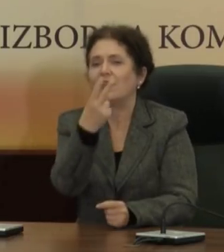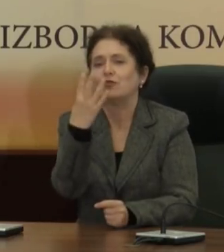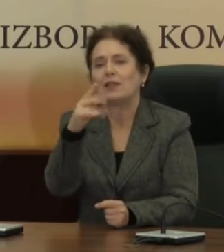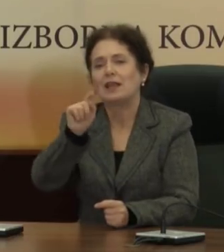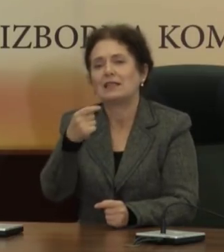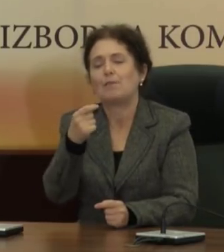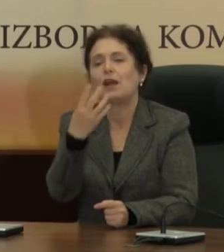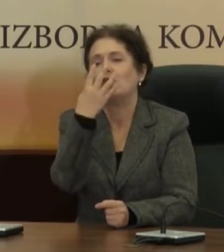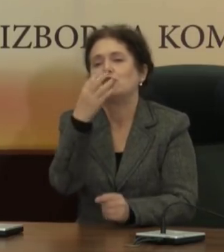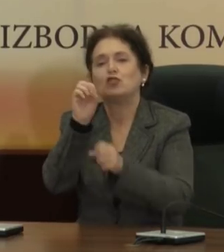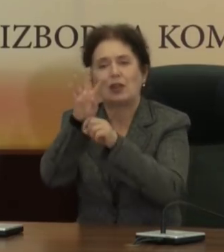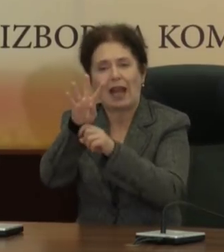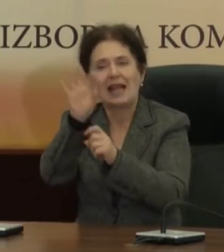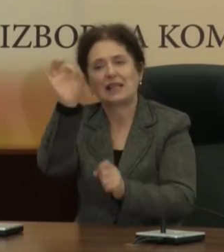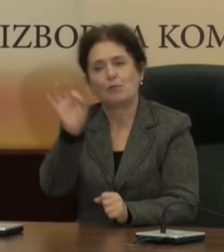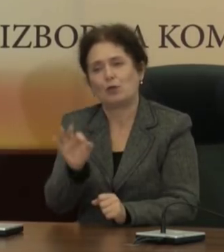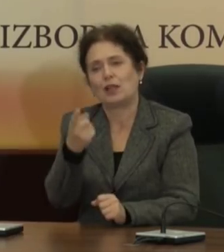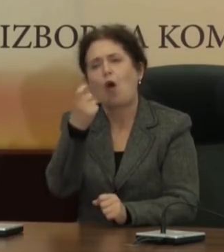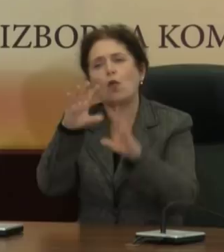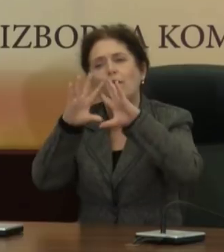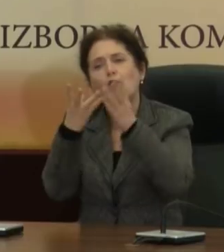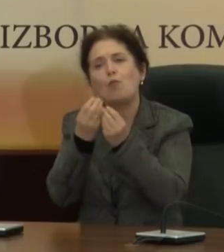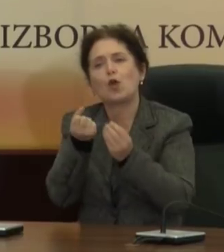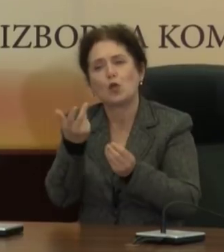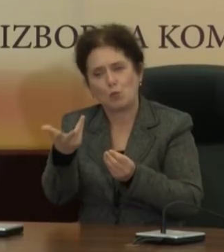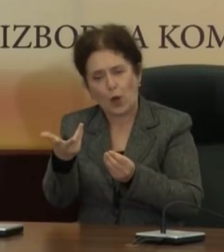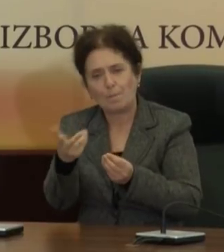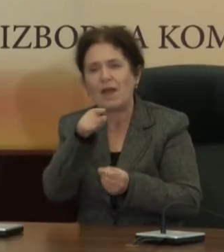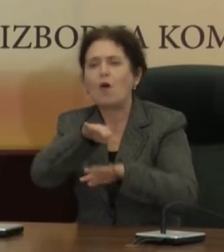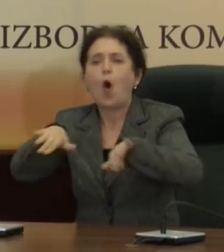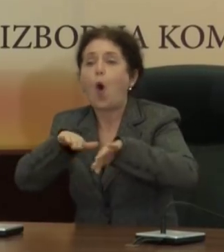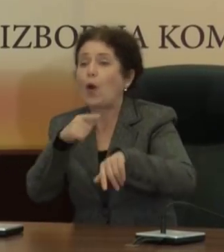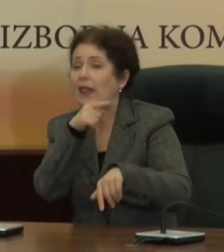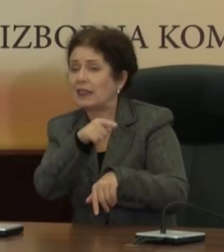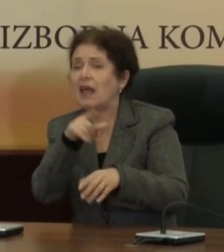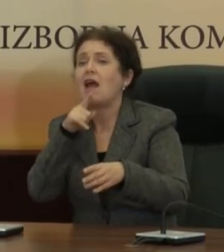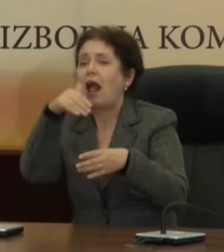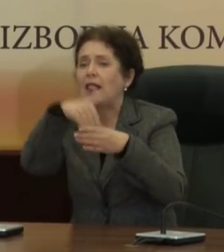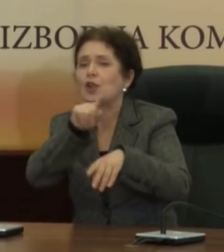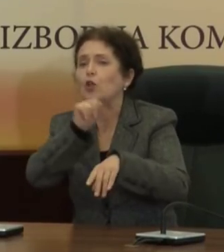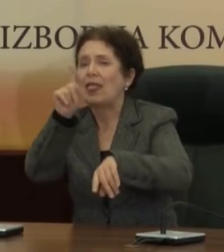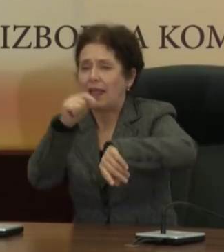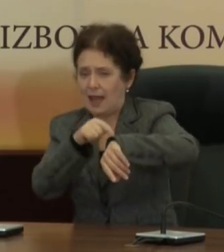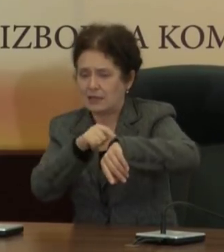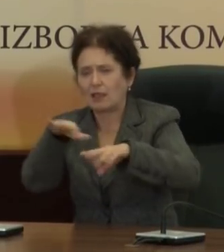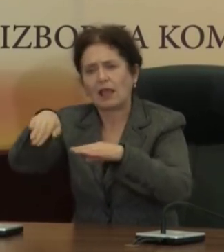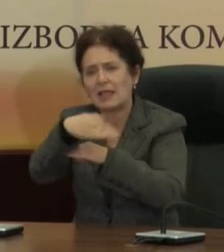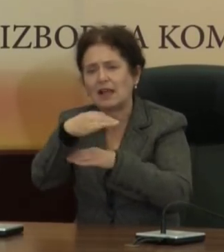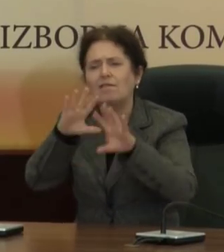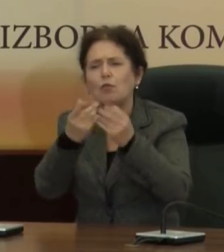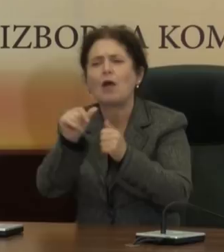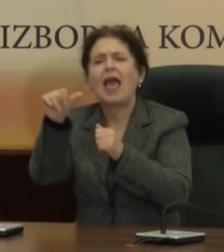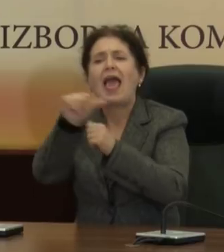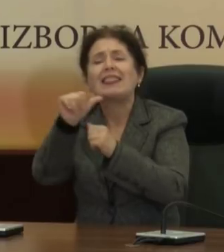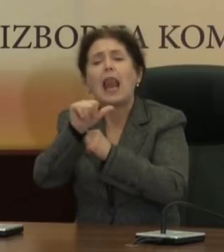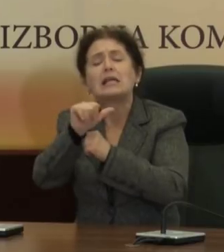,14% Во Охрит, нагласање до 13.00 часот, Извргле 11